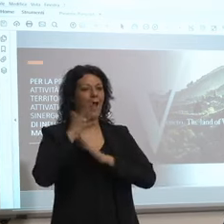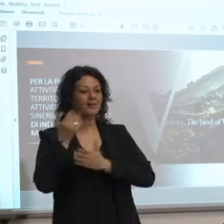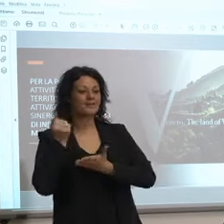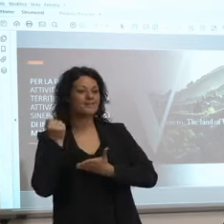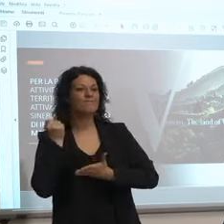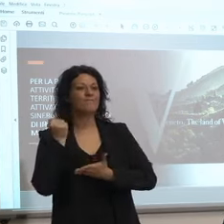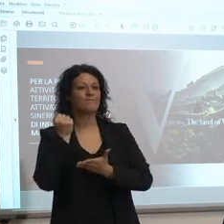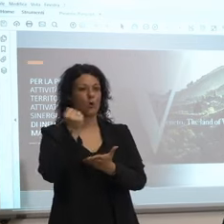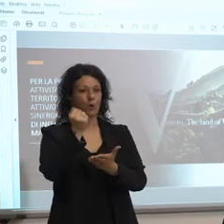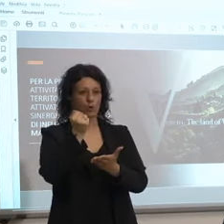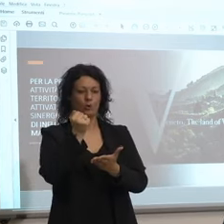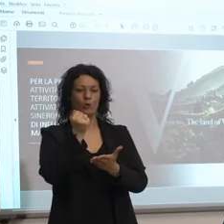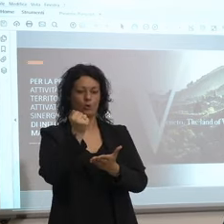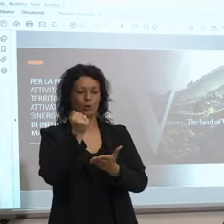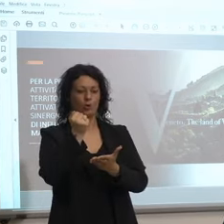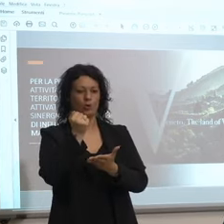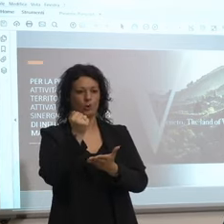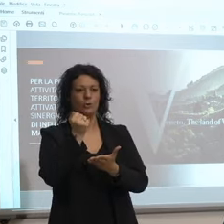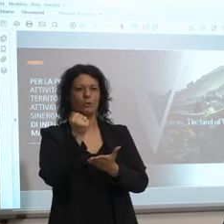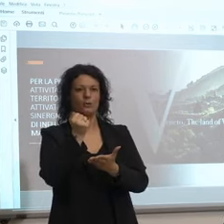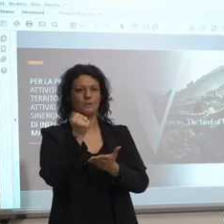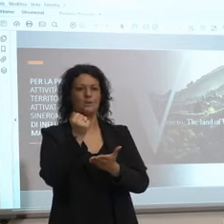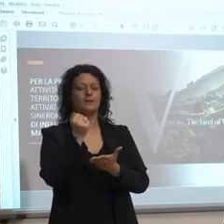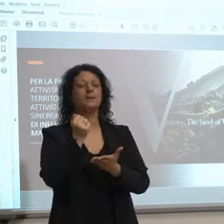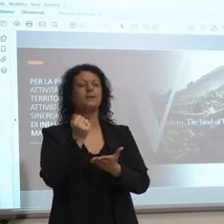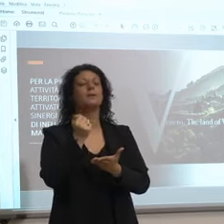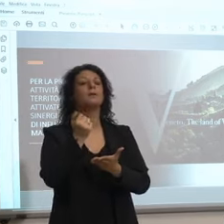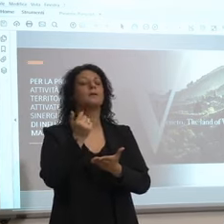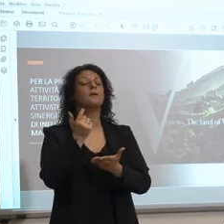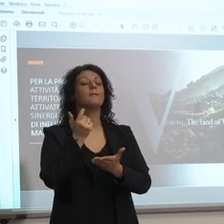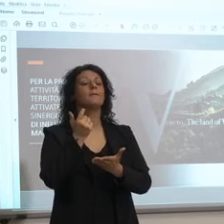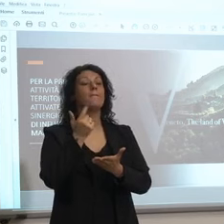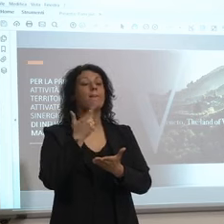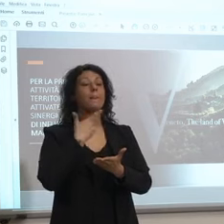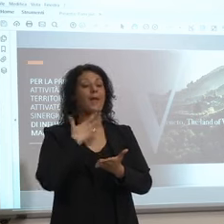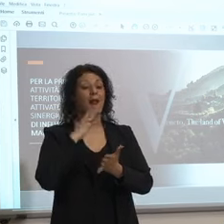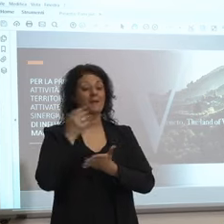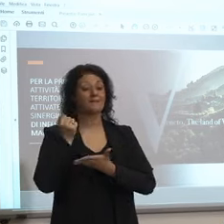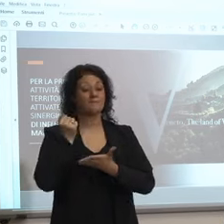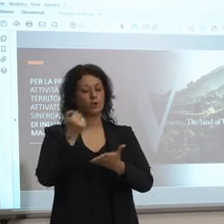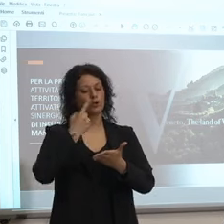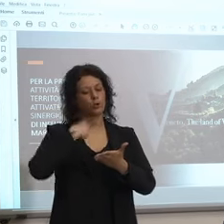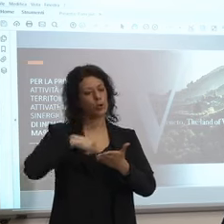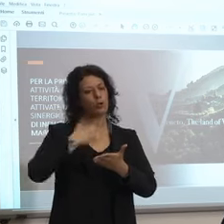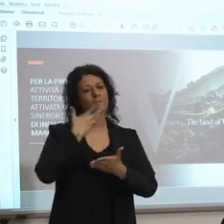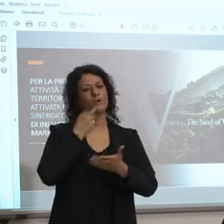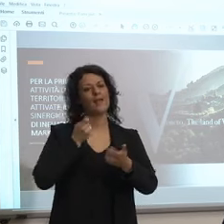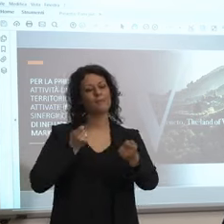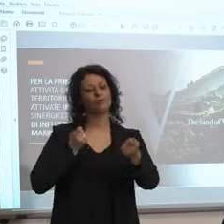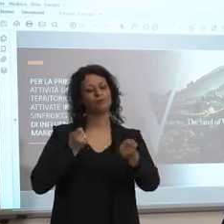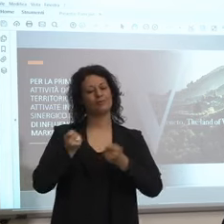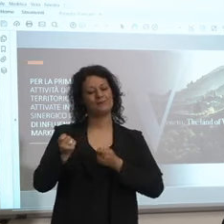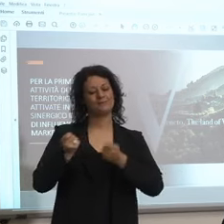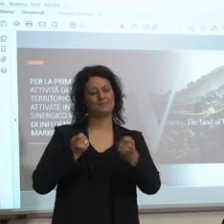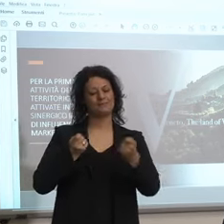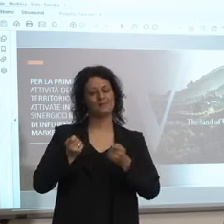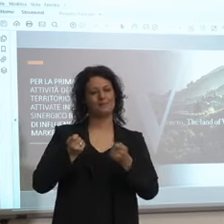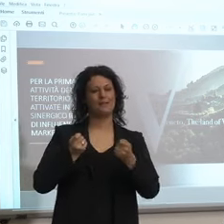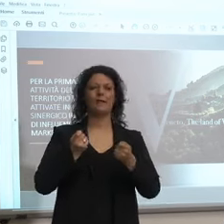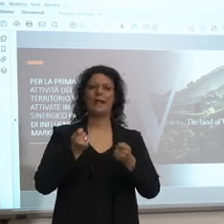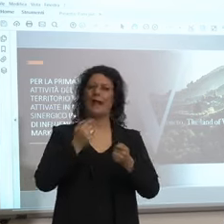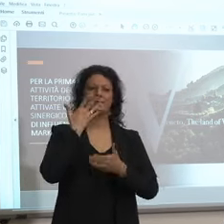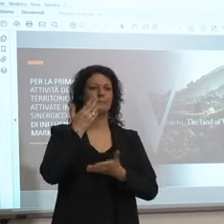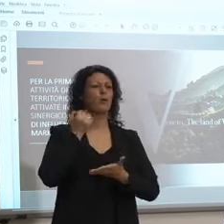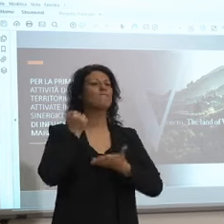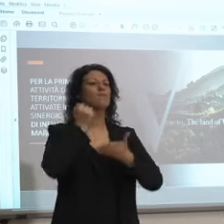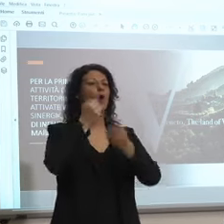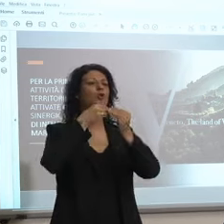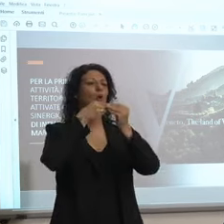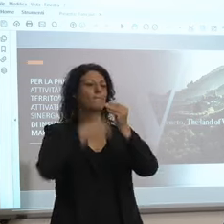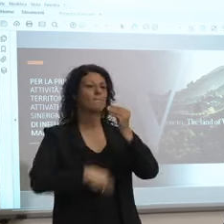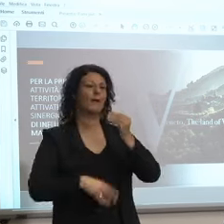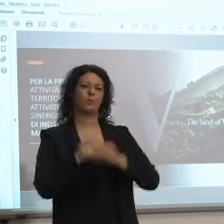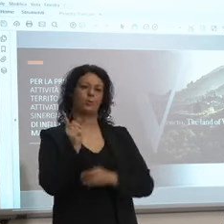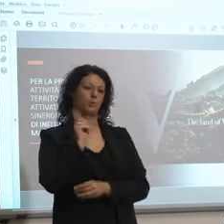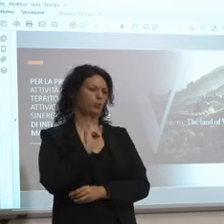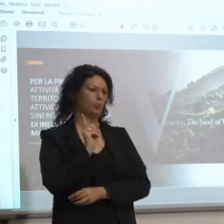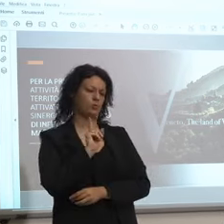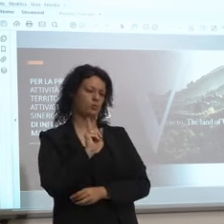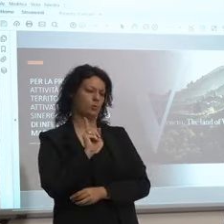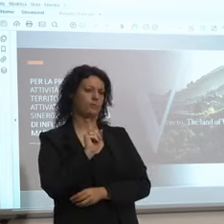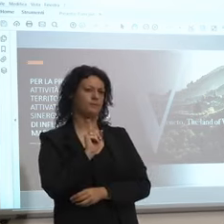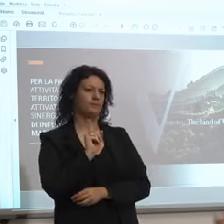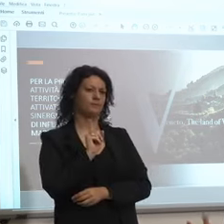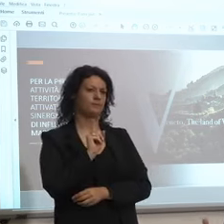abbiamo deciso di gestire in una determinata maniera quindi no fondo perduto perché se avessimo preso questi